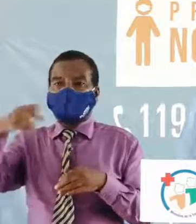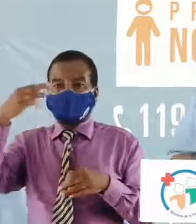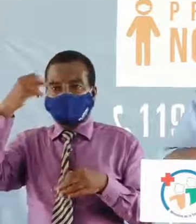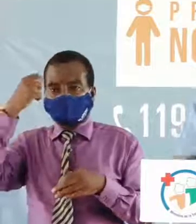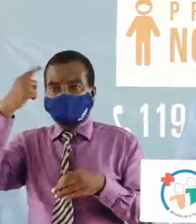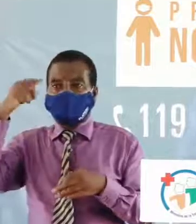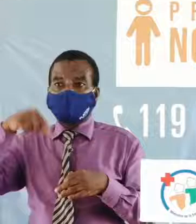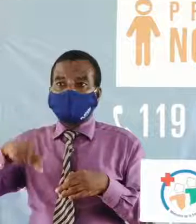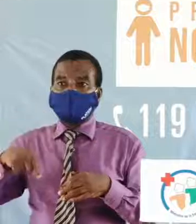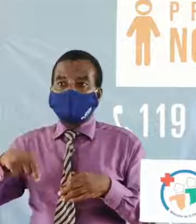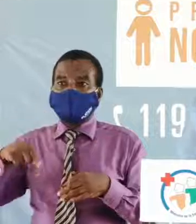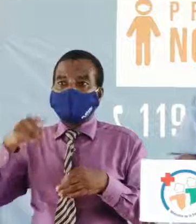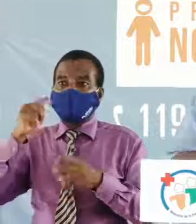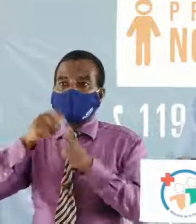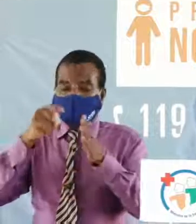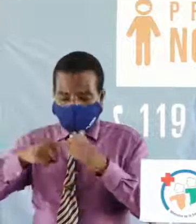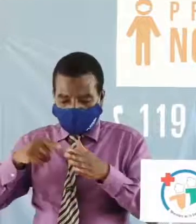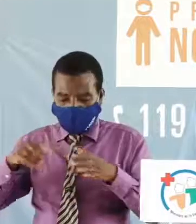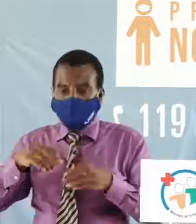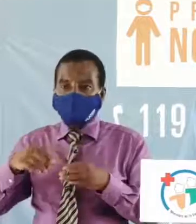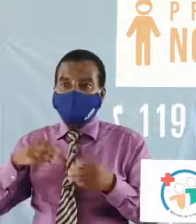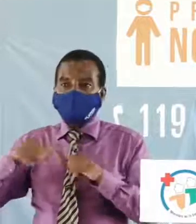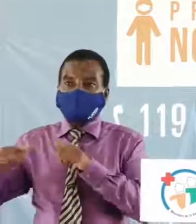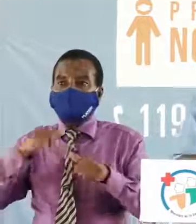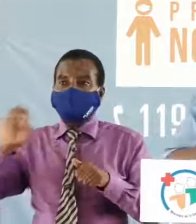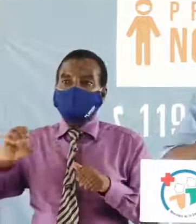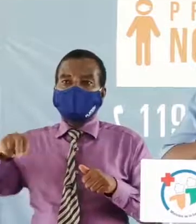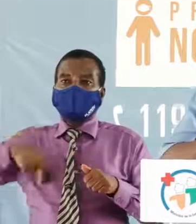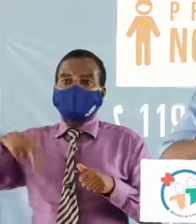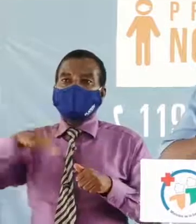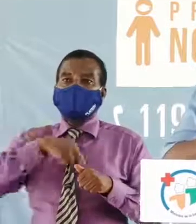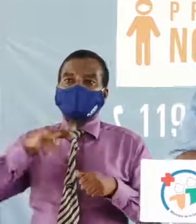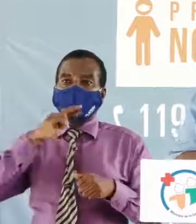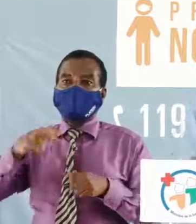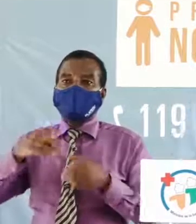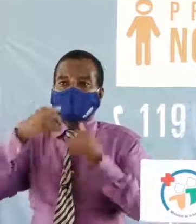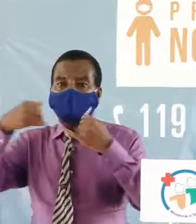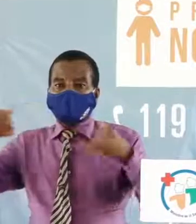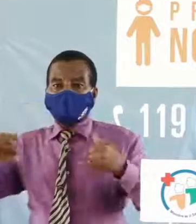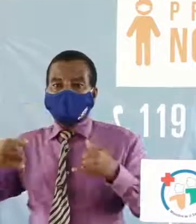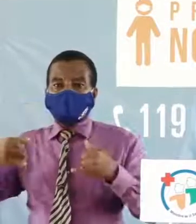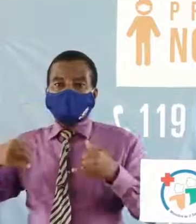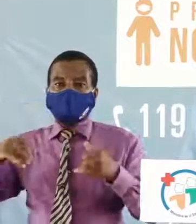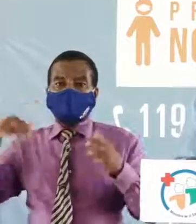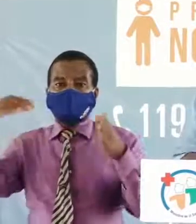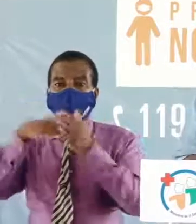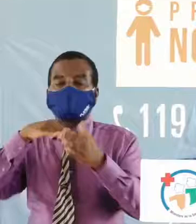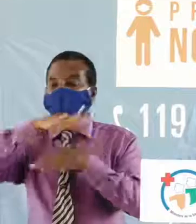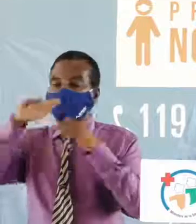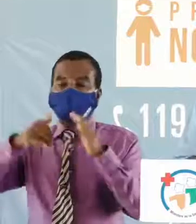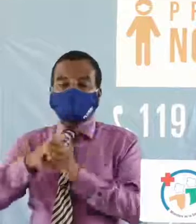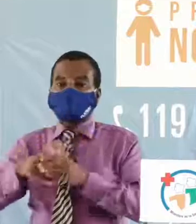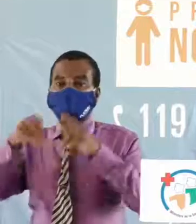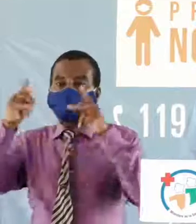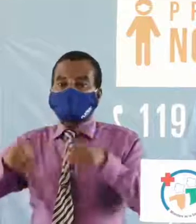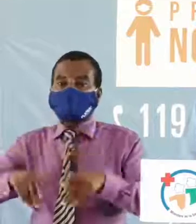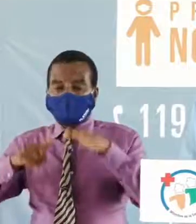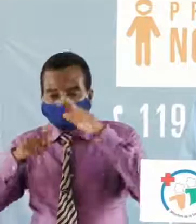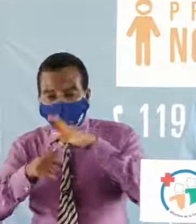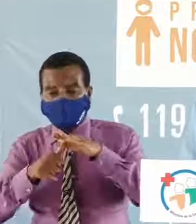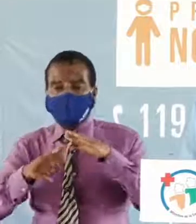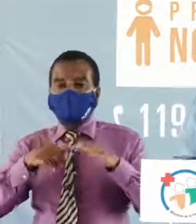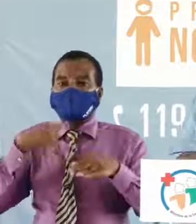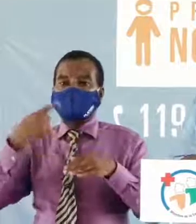les faits sont actuels les actions également et nous sommes en ligne de front contre tous ces fossés clandestins